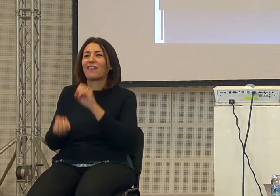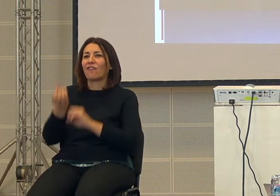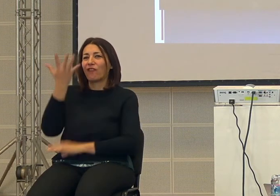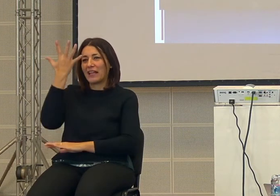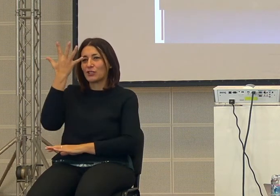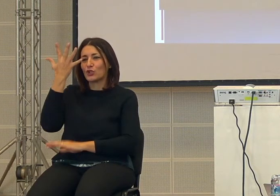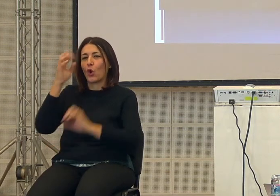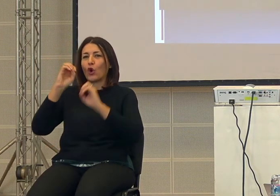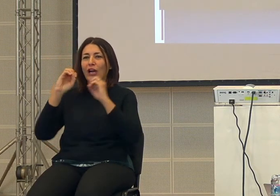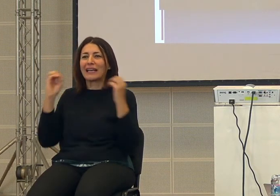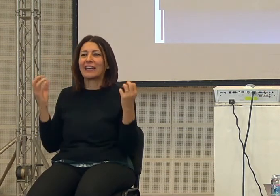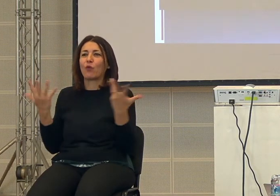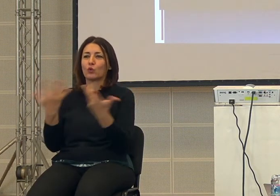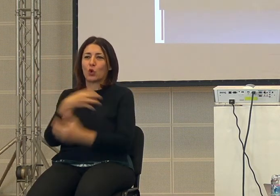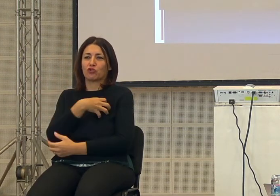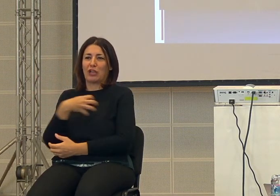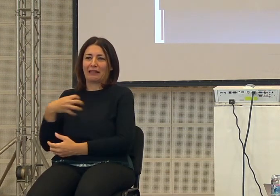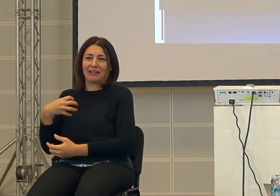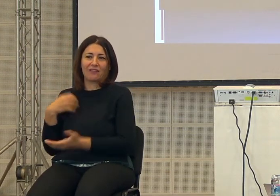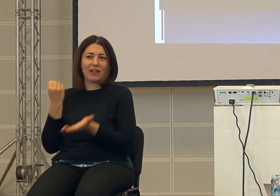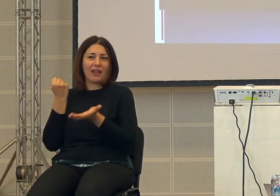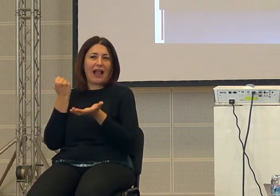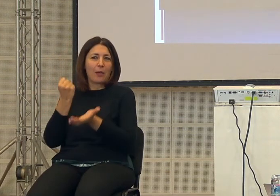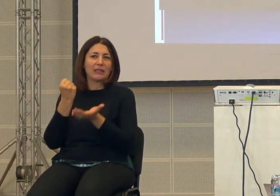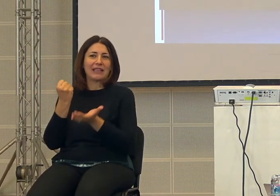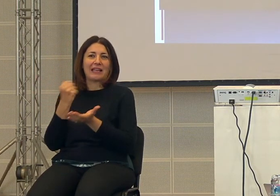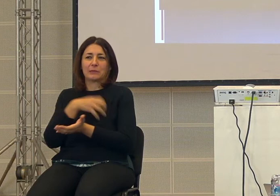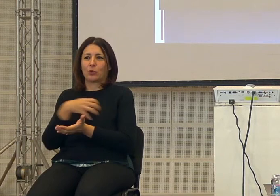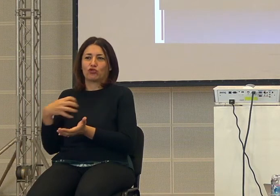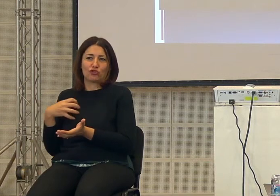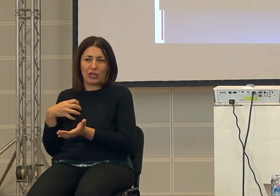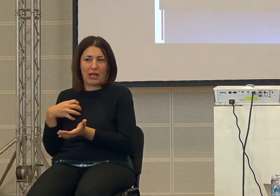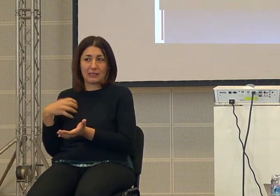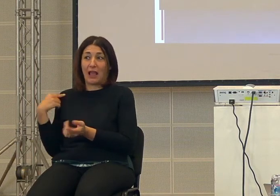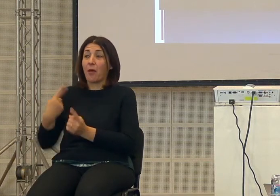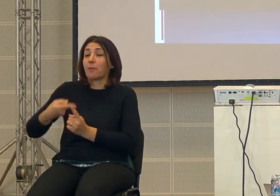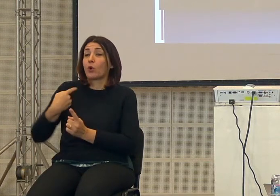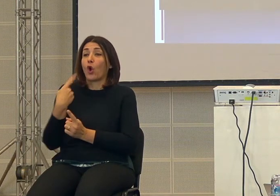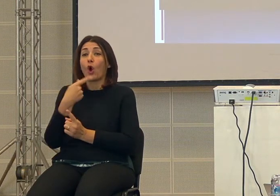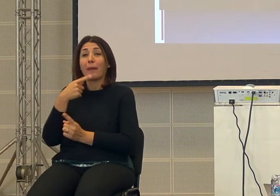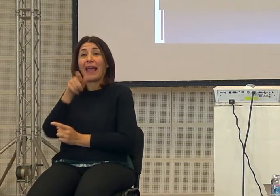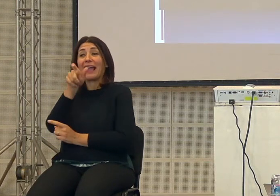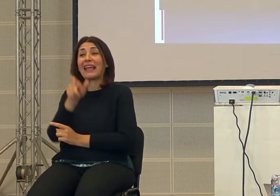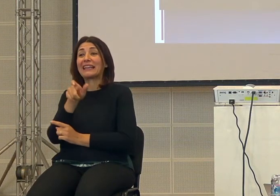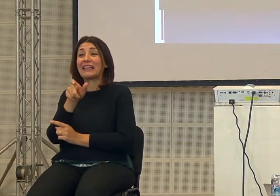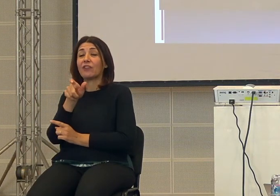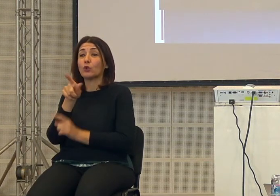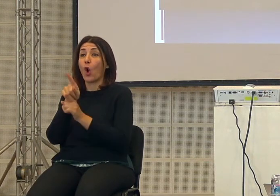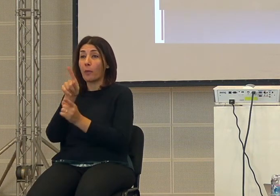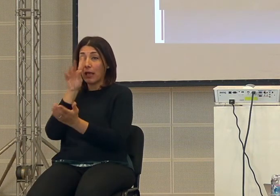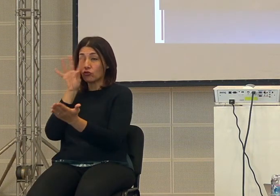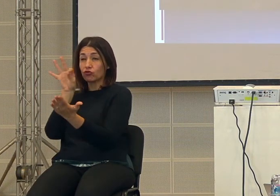della rivoluzione scientifica del capitalismo della scienza non c'era mai stato prima l'individuo come centro